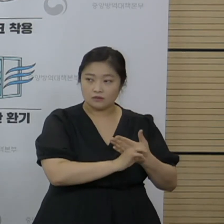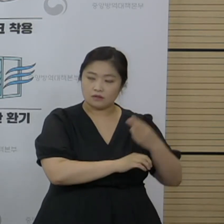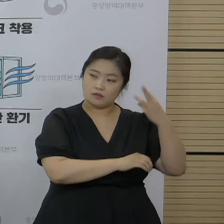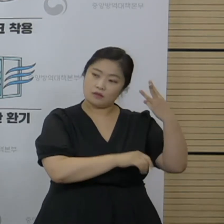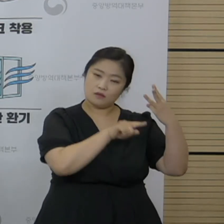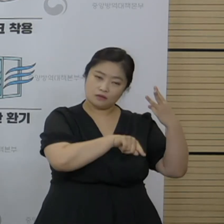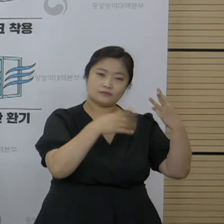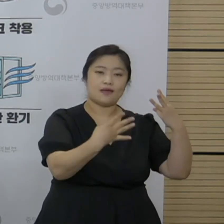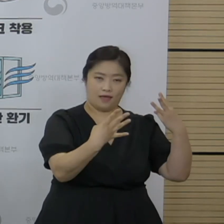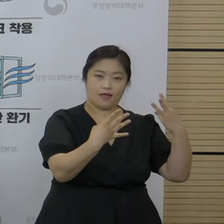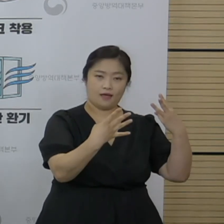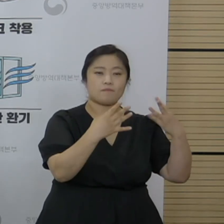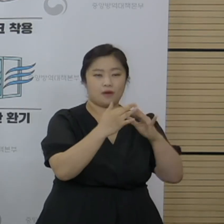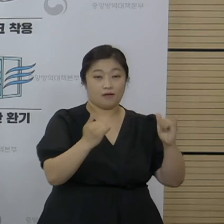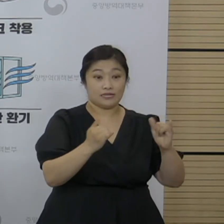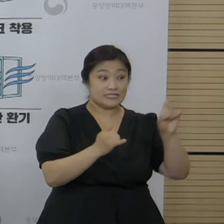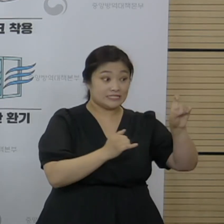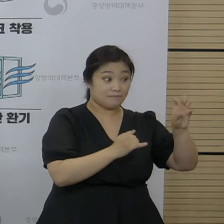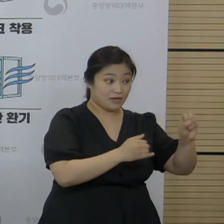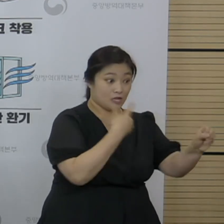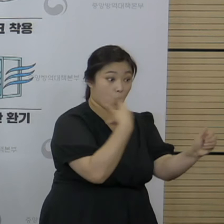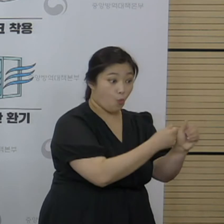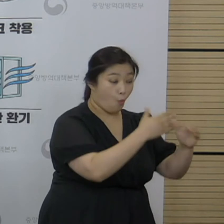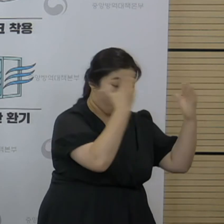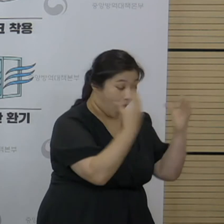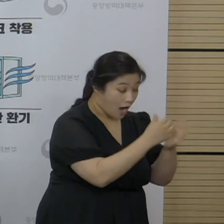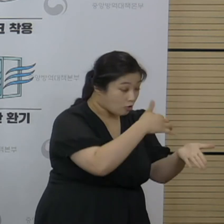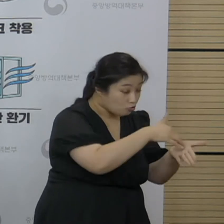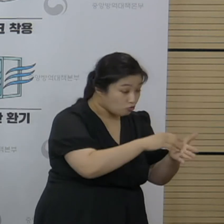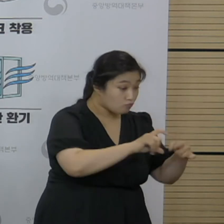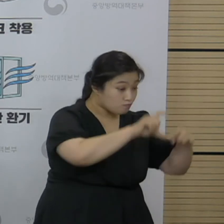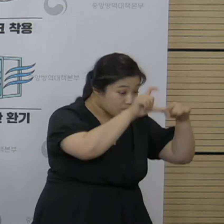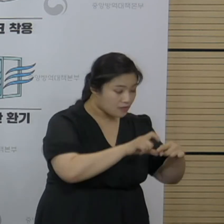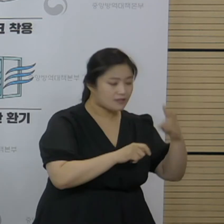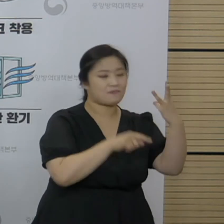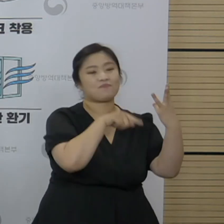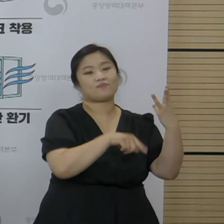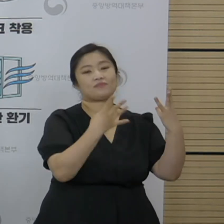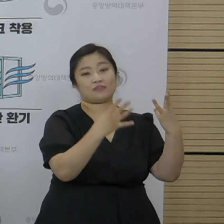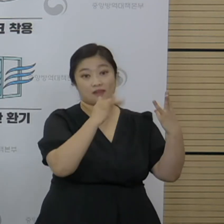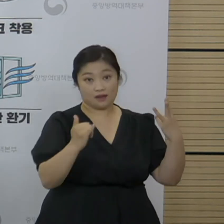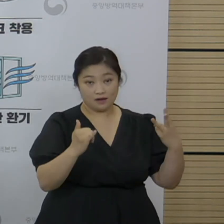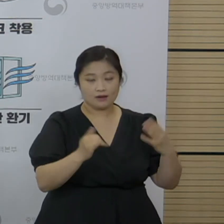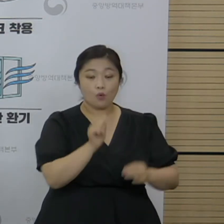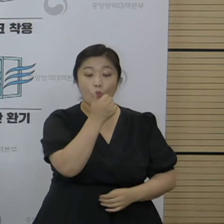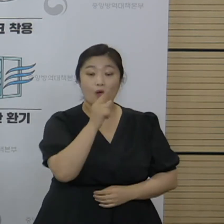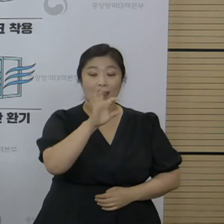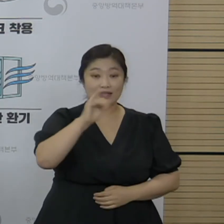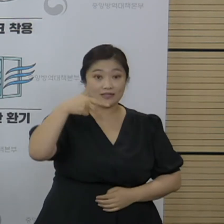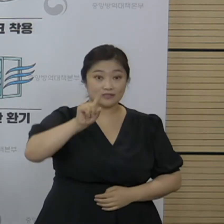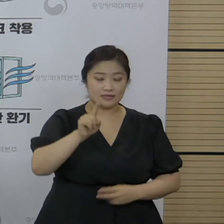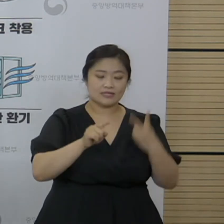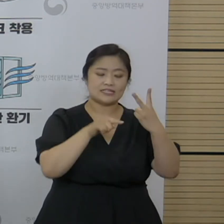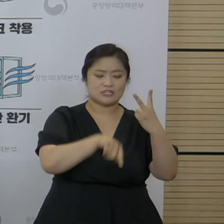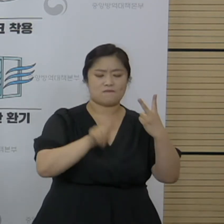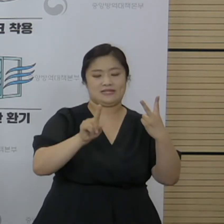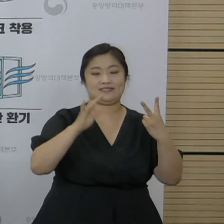.4명, 10만 접종 완료권당 3.4명이었고 화이자는 2